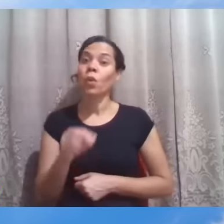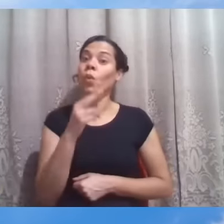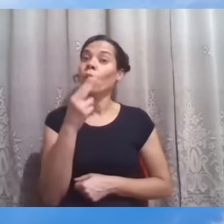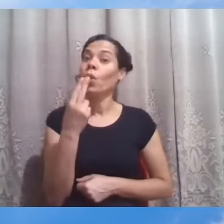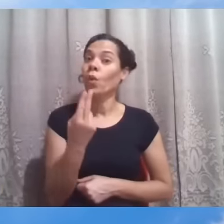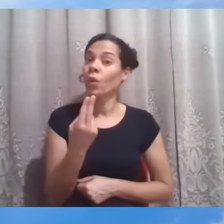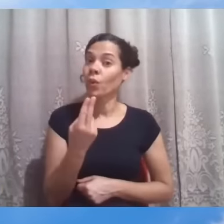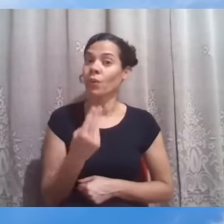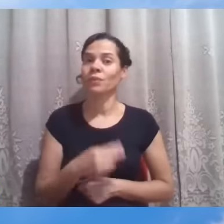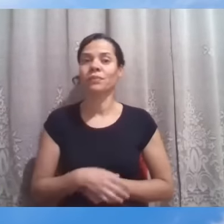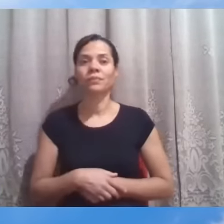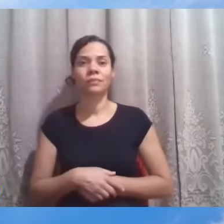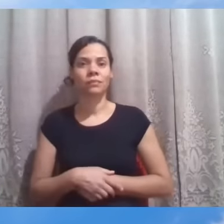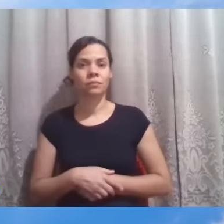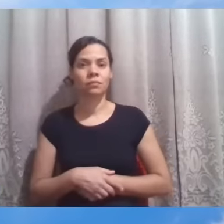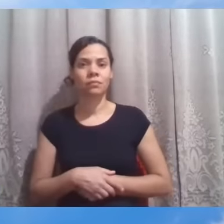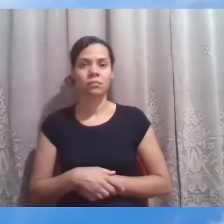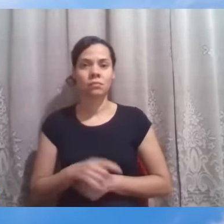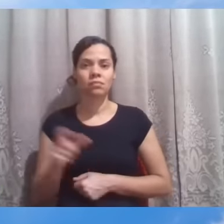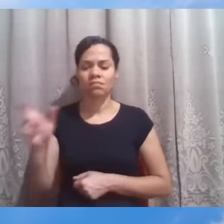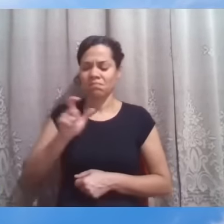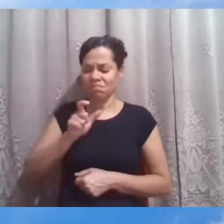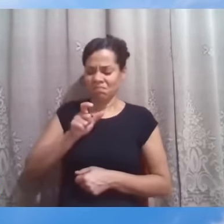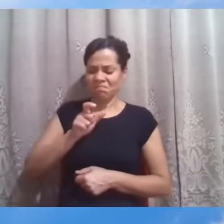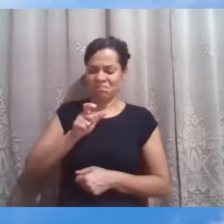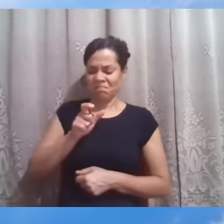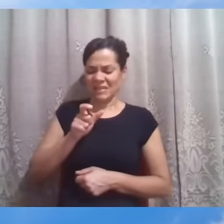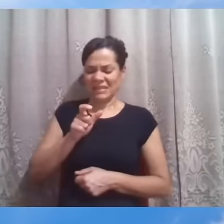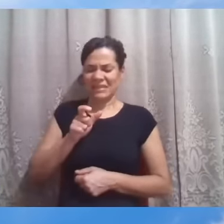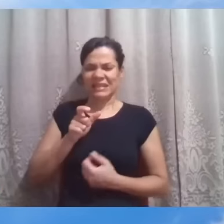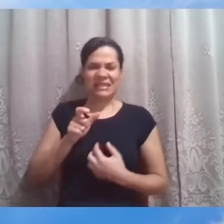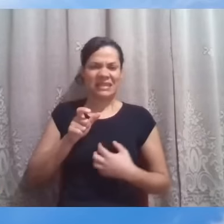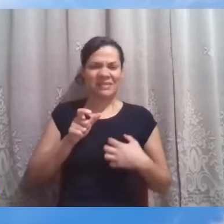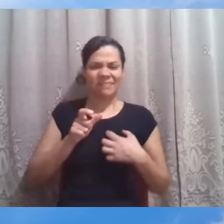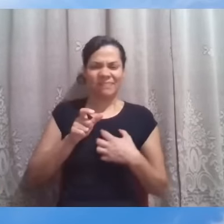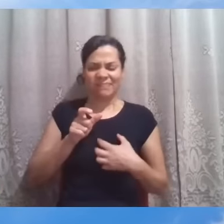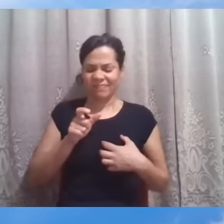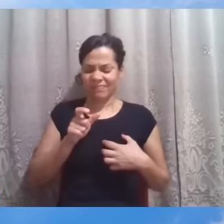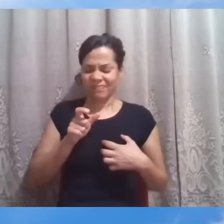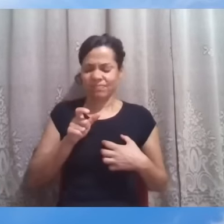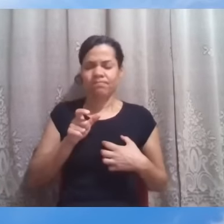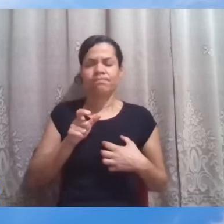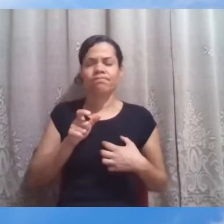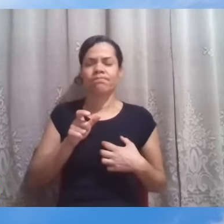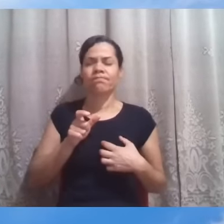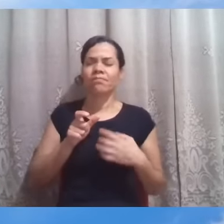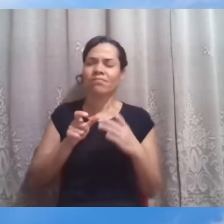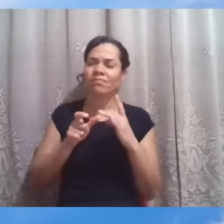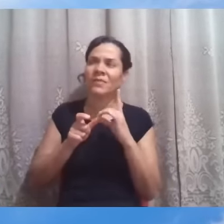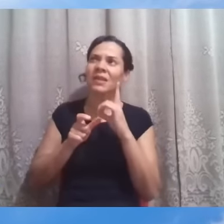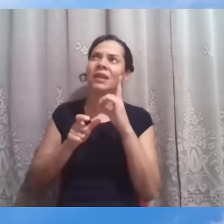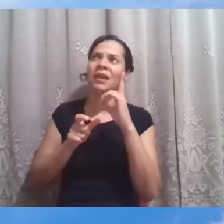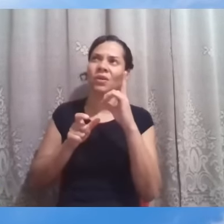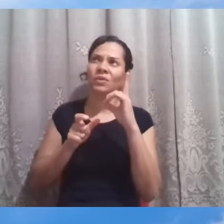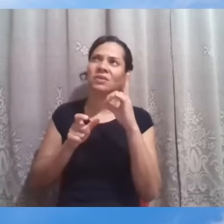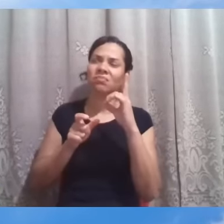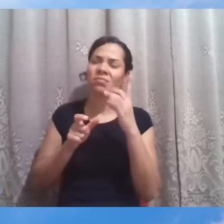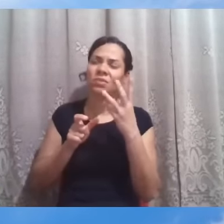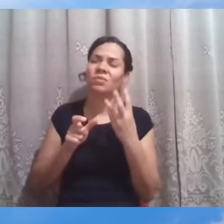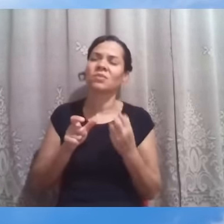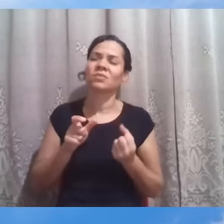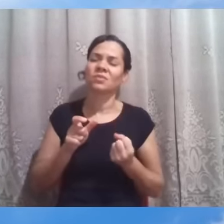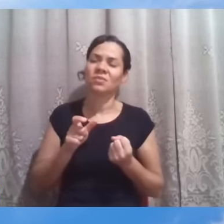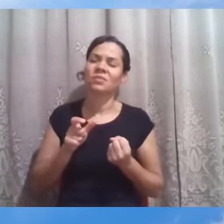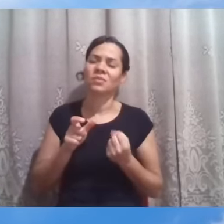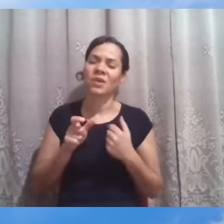Ou, converte isso em possibilidade de engrandecimento, Senhor? Mas até os cachorrinhos comem da migalha